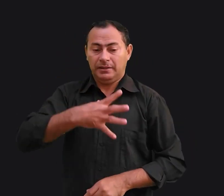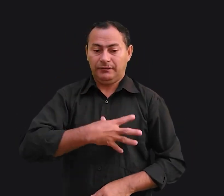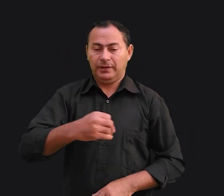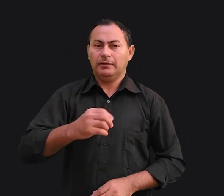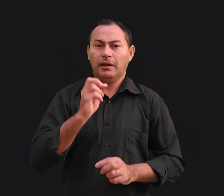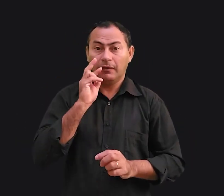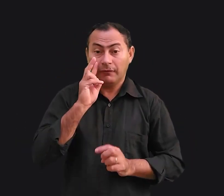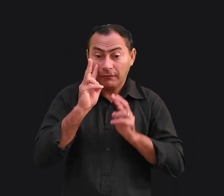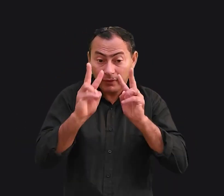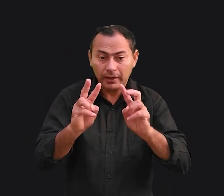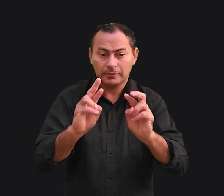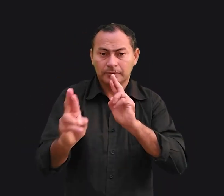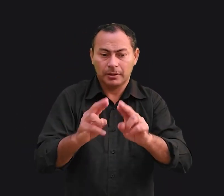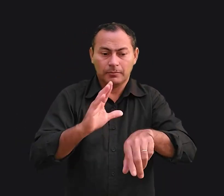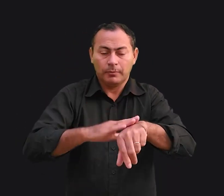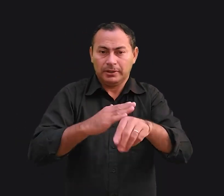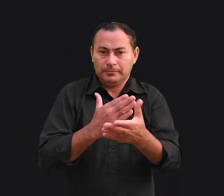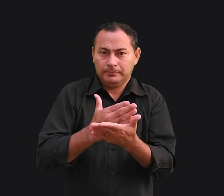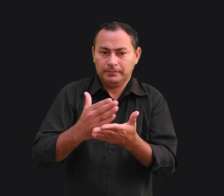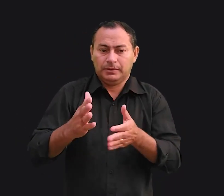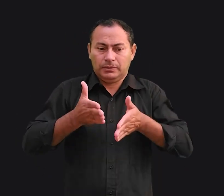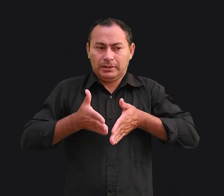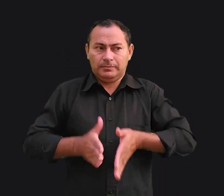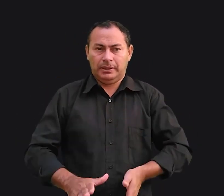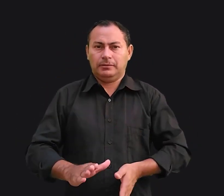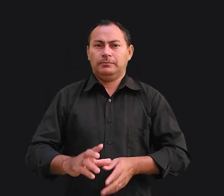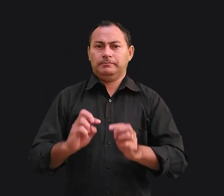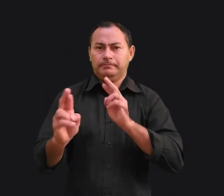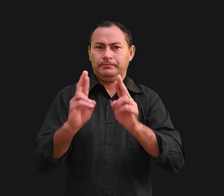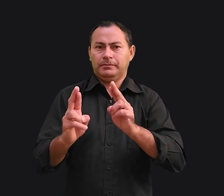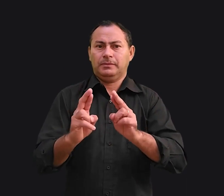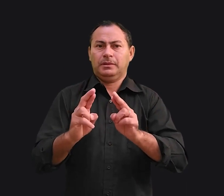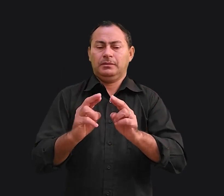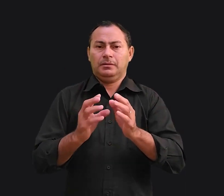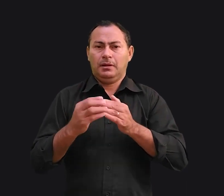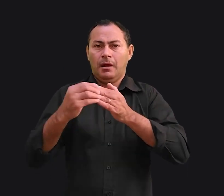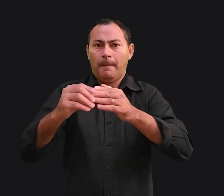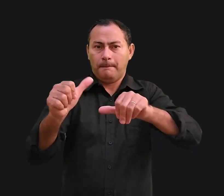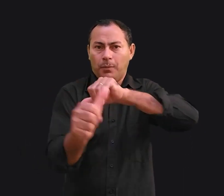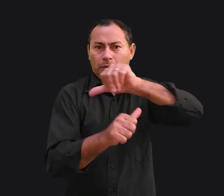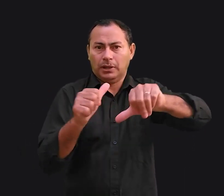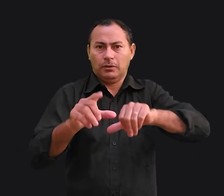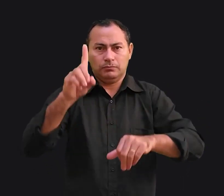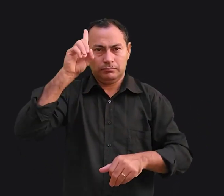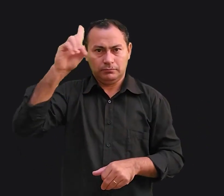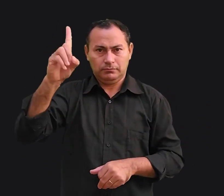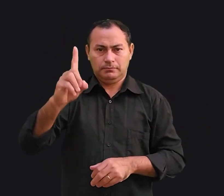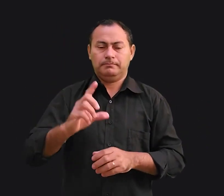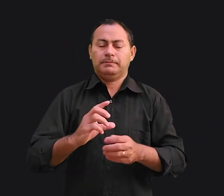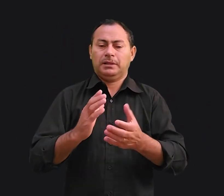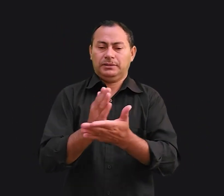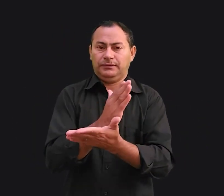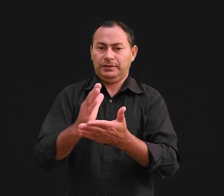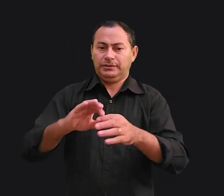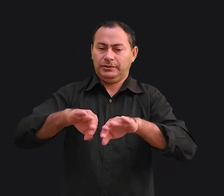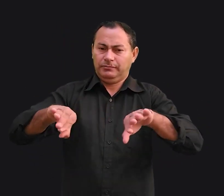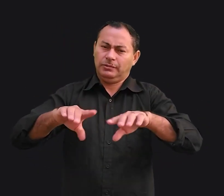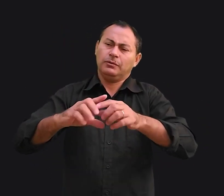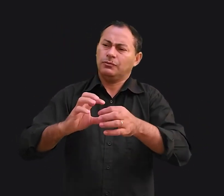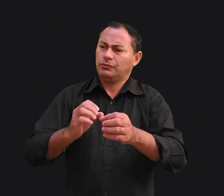relação, desde o momento em que se inicia no nascimento, é uma relação destinada a mudar um dia, a se dividir. Em nosso estudo